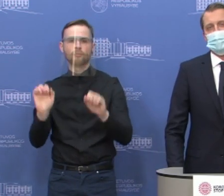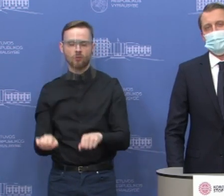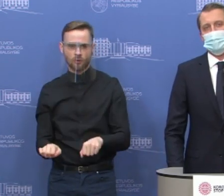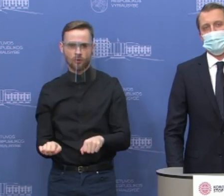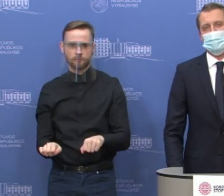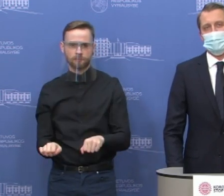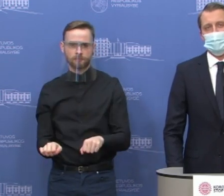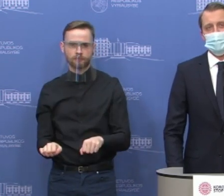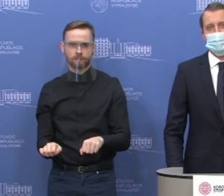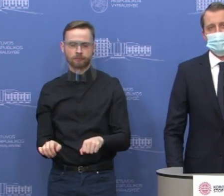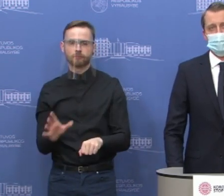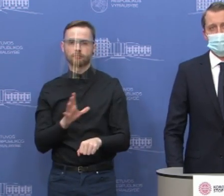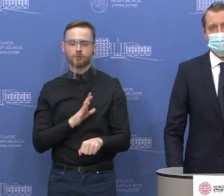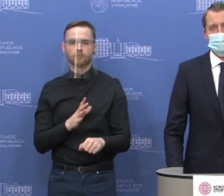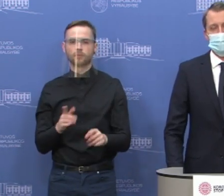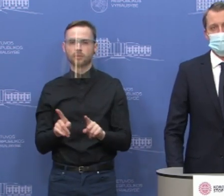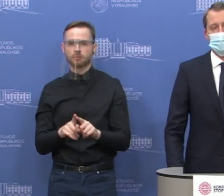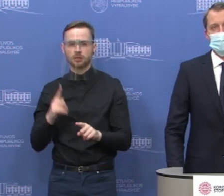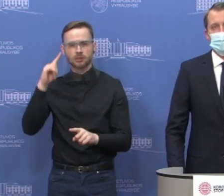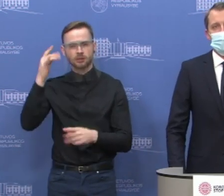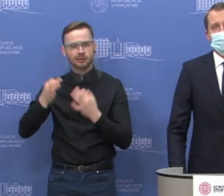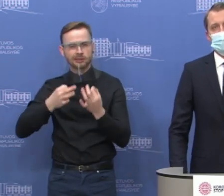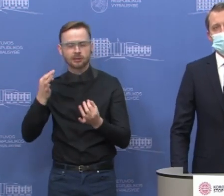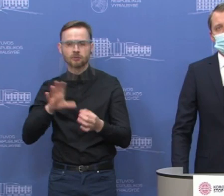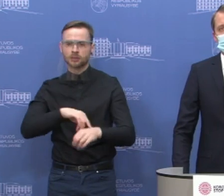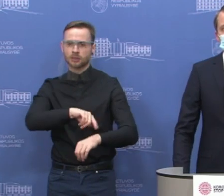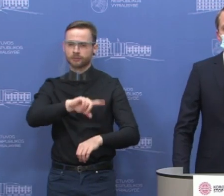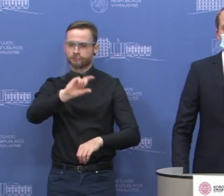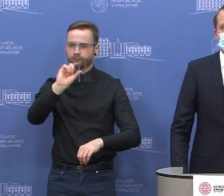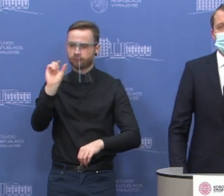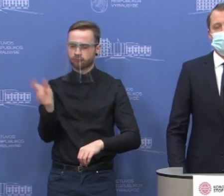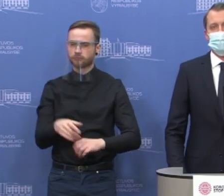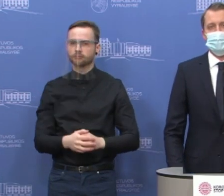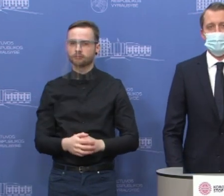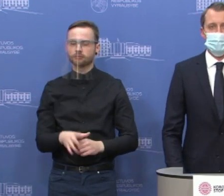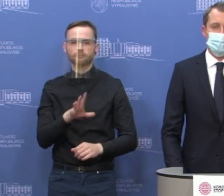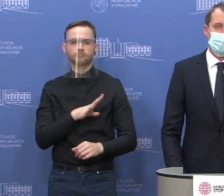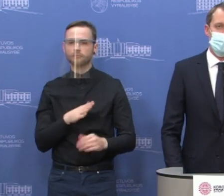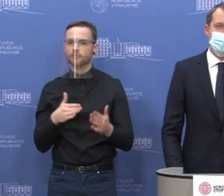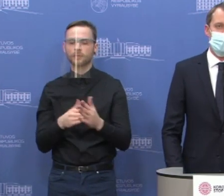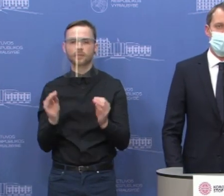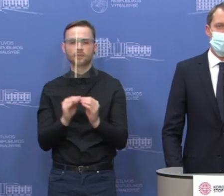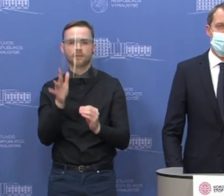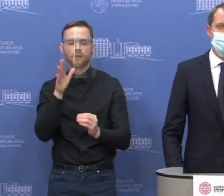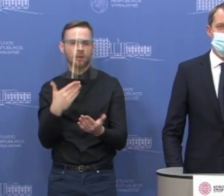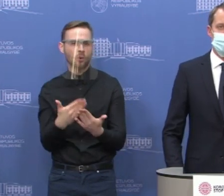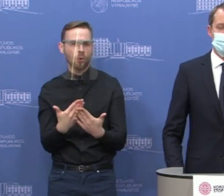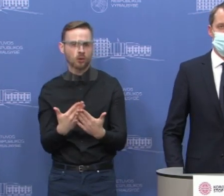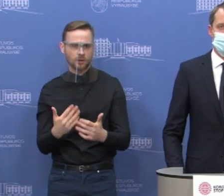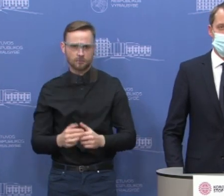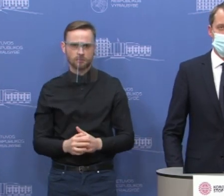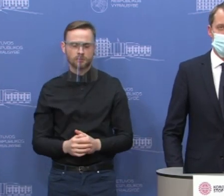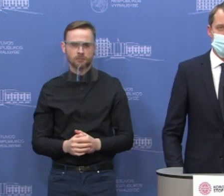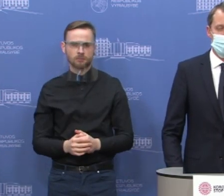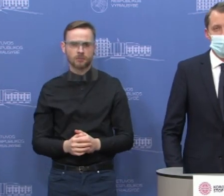veikti tikrai buvo ilgai atsakingai svarstytas. Ir šis žingsnis priimtas būtent laikantis,